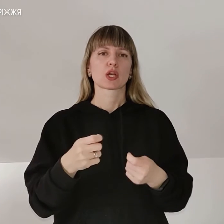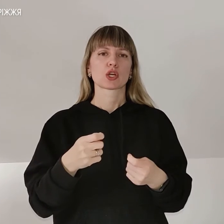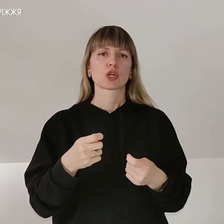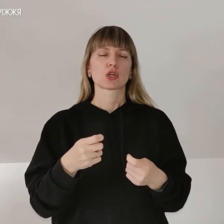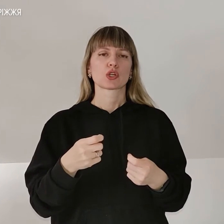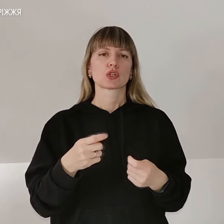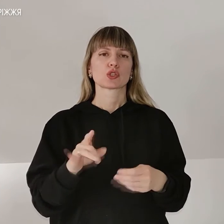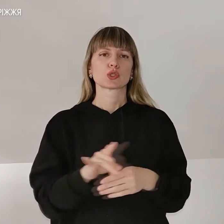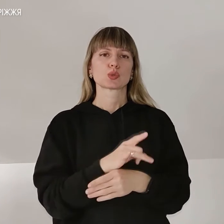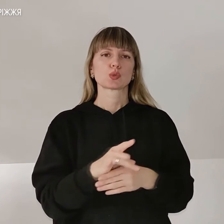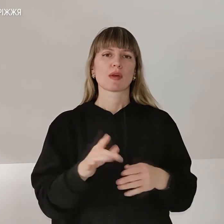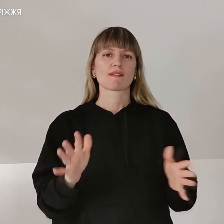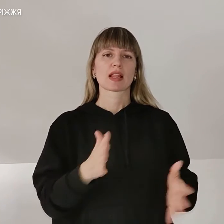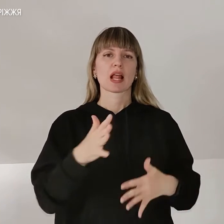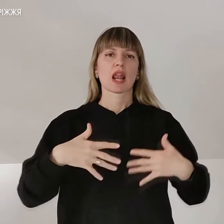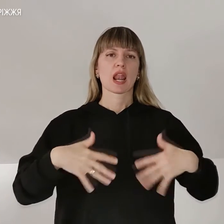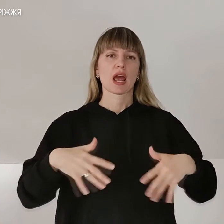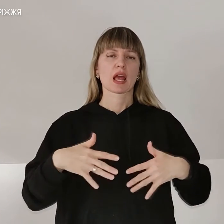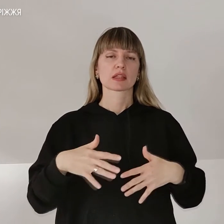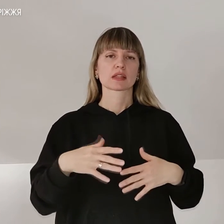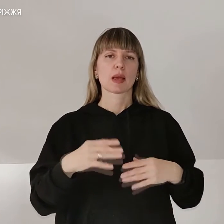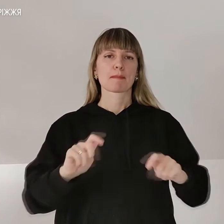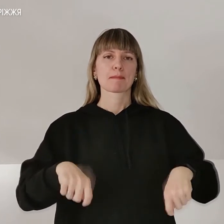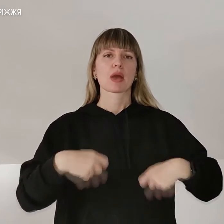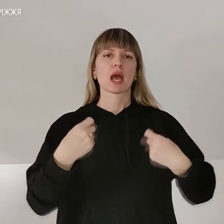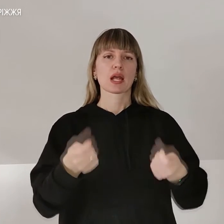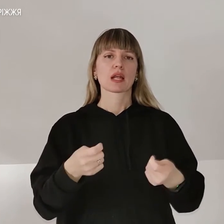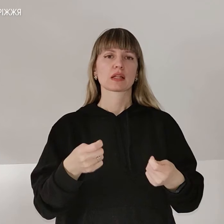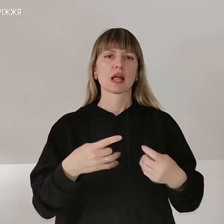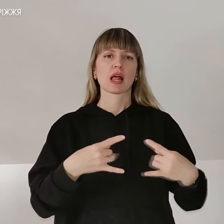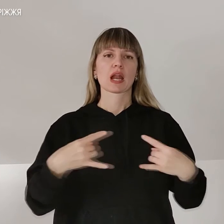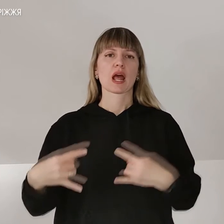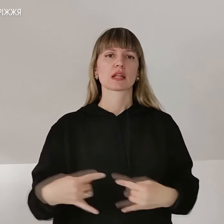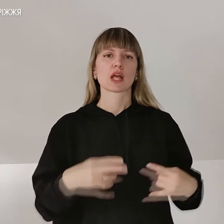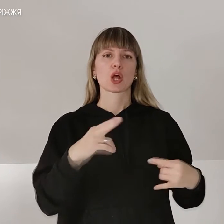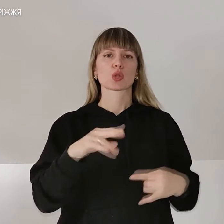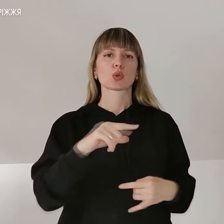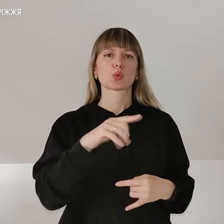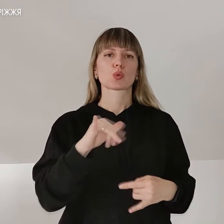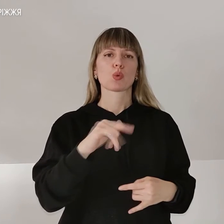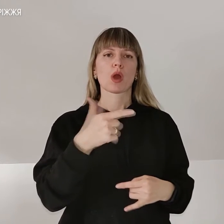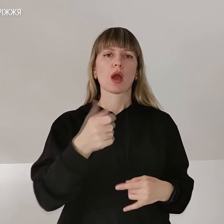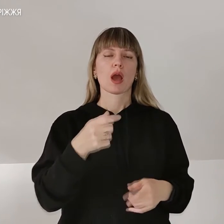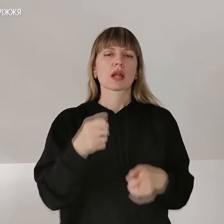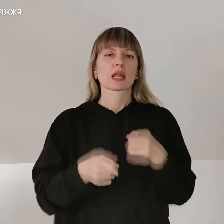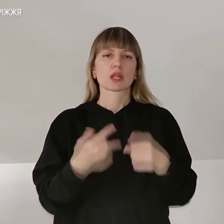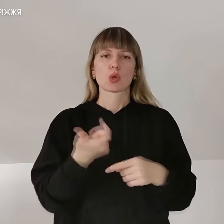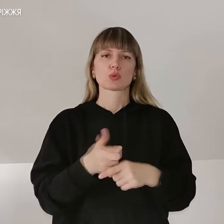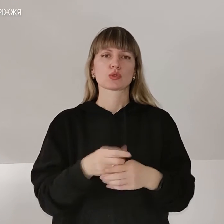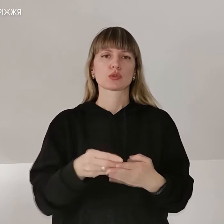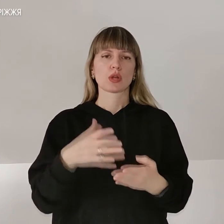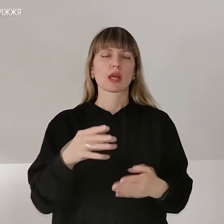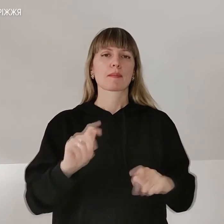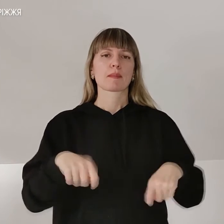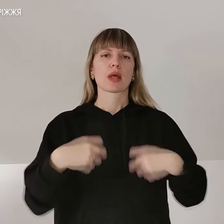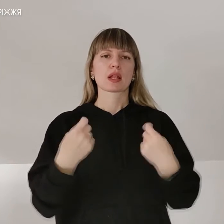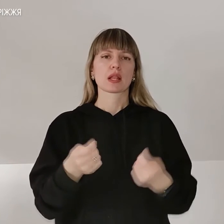вентиляції легень. Передали рентгенапарату Дуга, він дуже літкісний, та передали дуже багато операційних